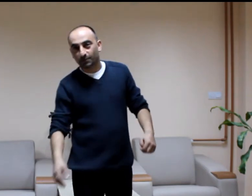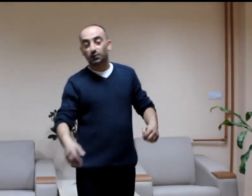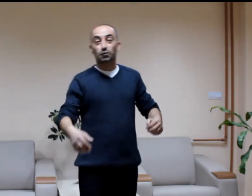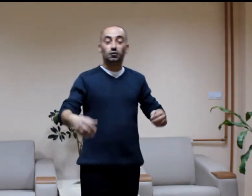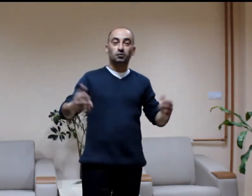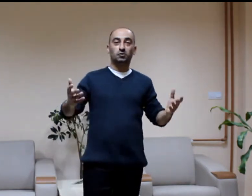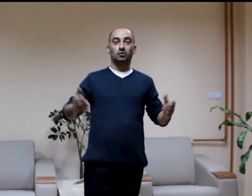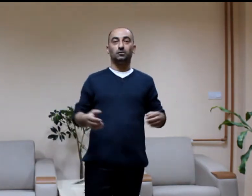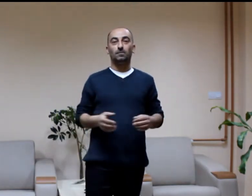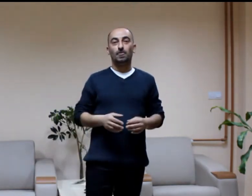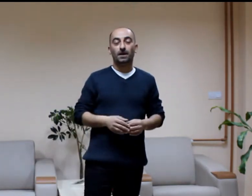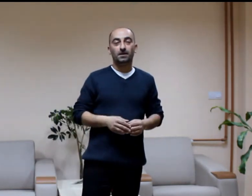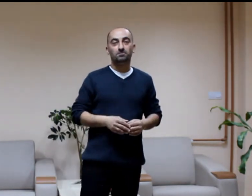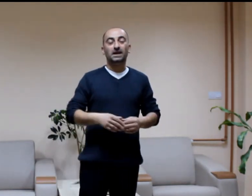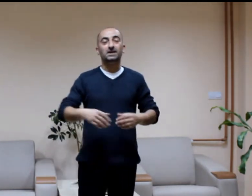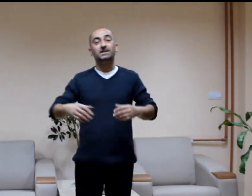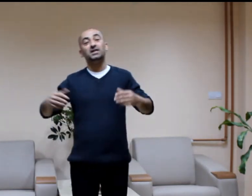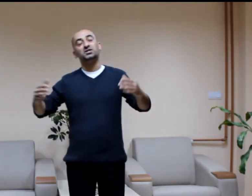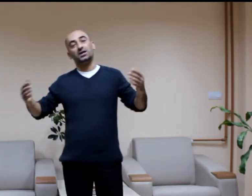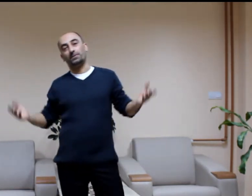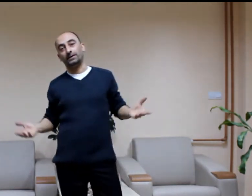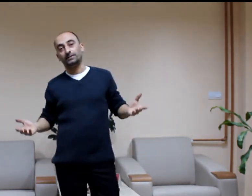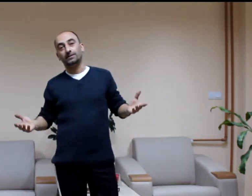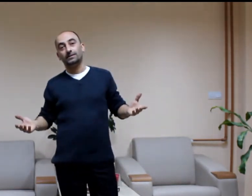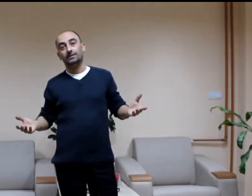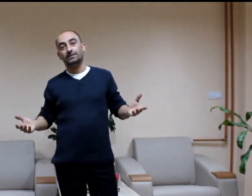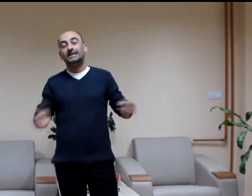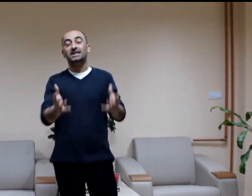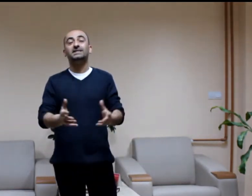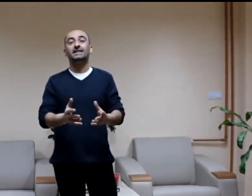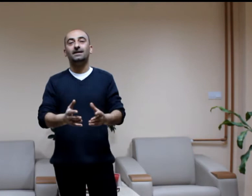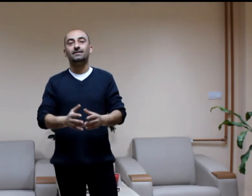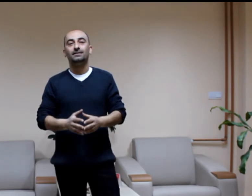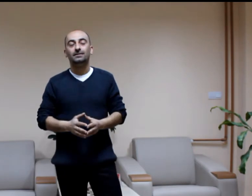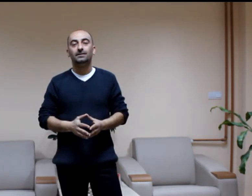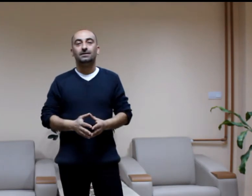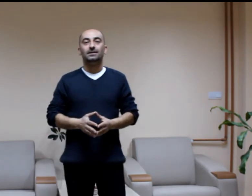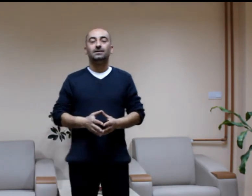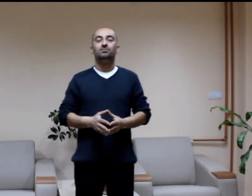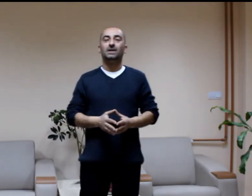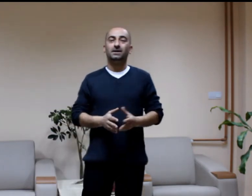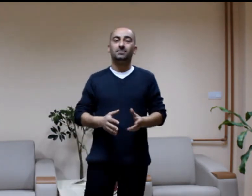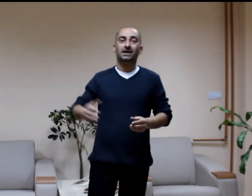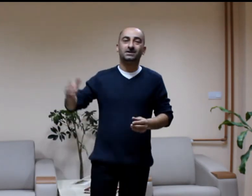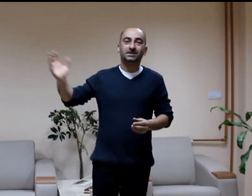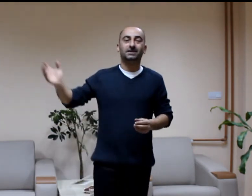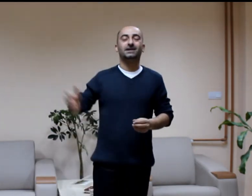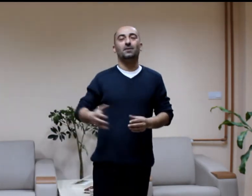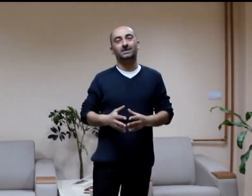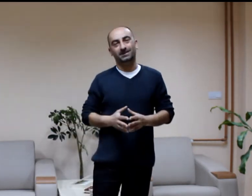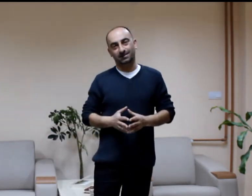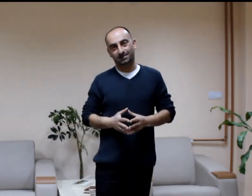Üçüncü soru. Beyin ne iş yapar? Değince, beyin yan sitede kapıcıdır.